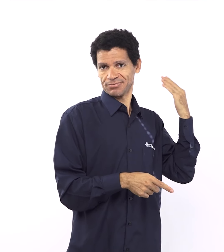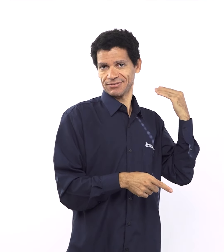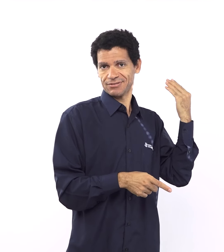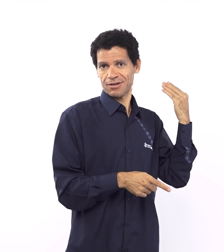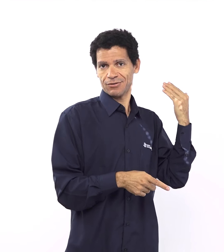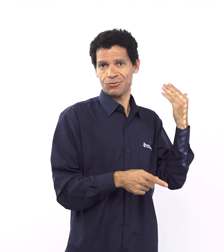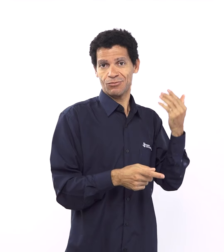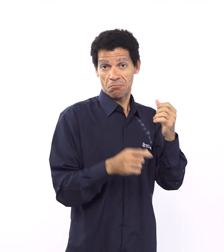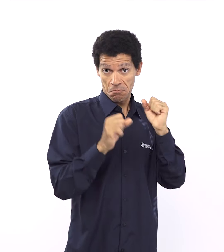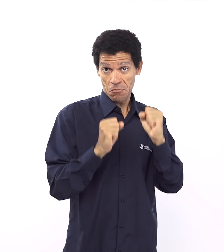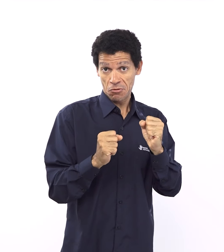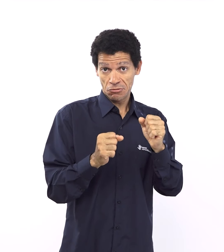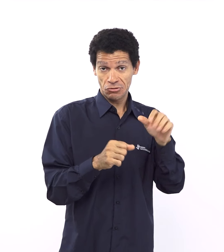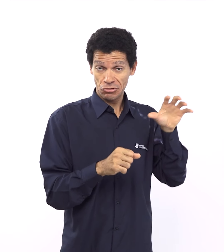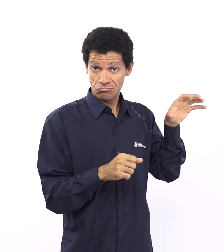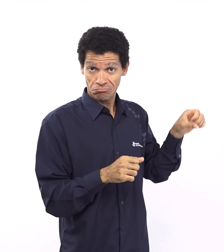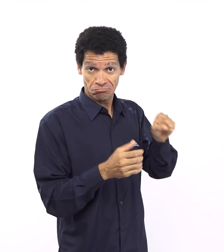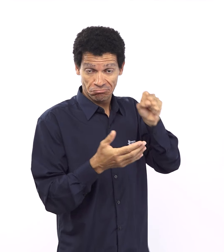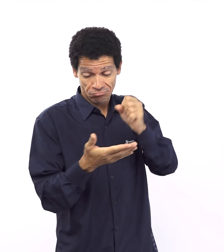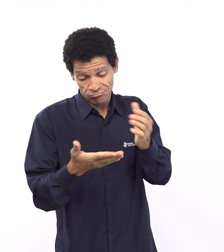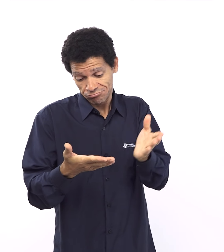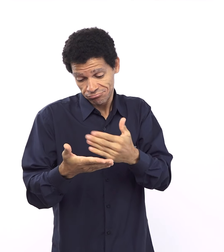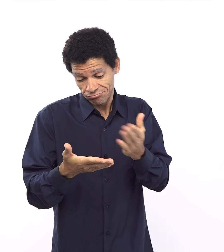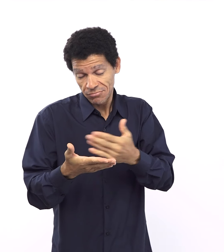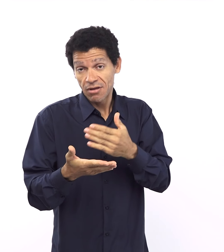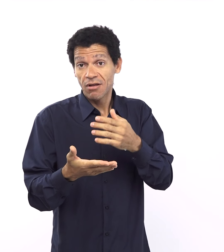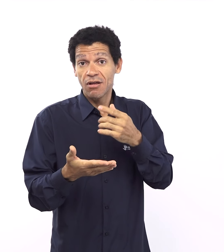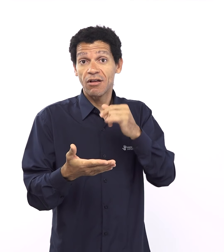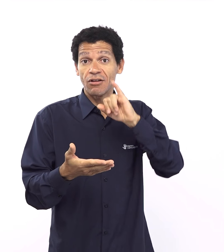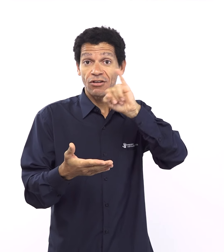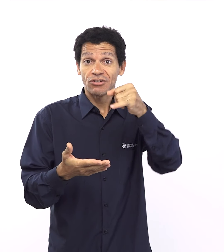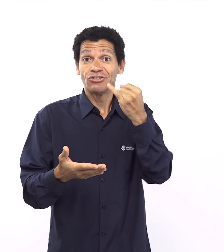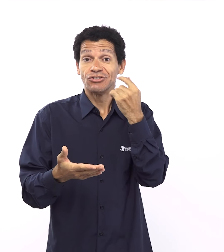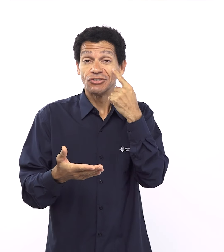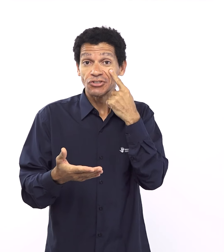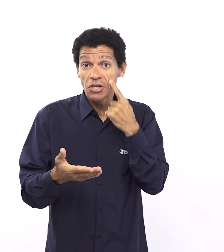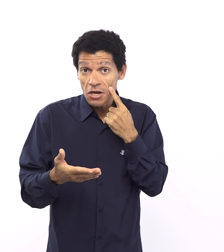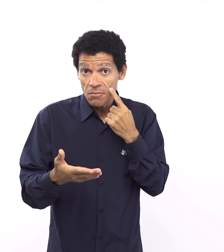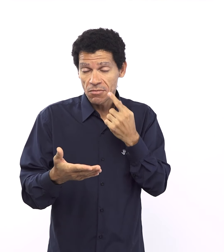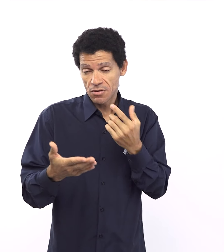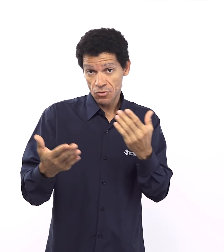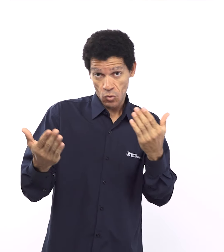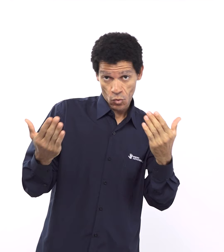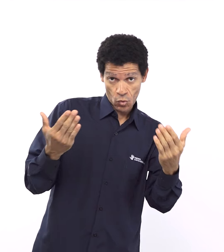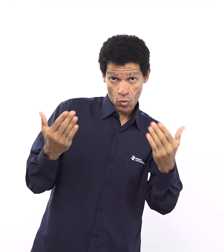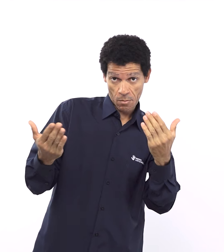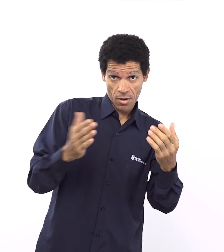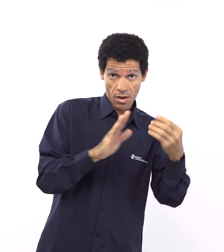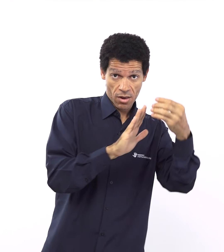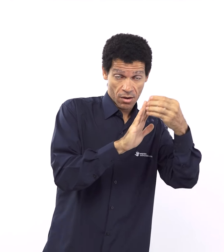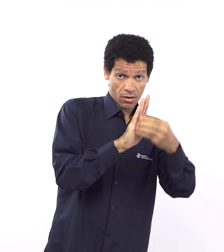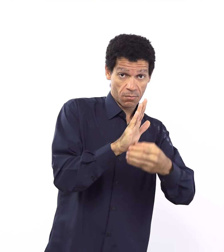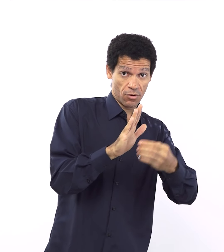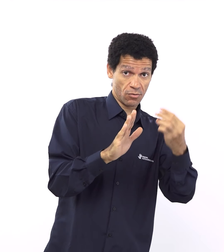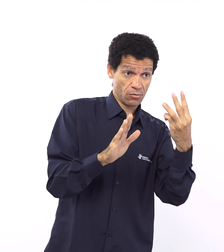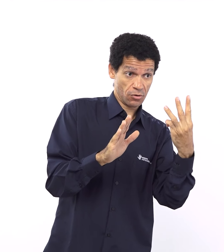32 37 a 41 essa nova aliança é chamada de eterna então que